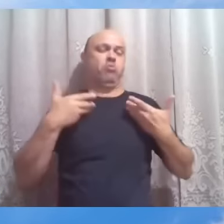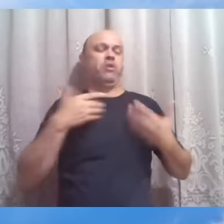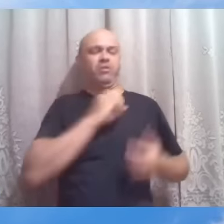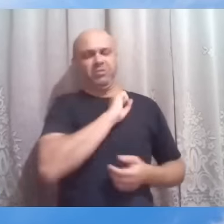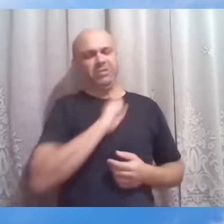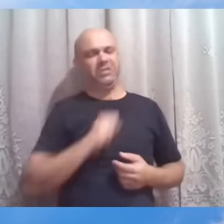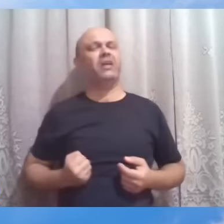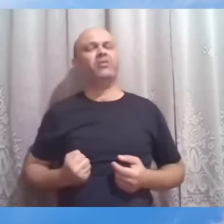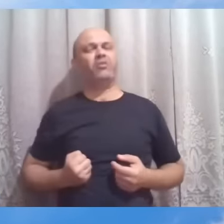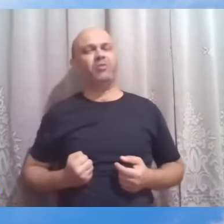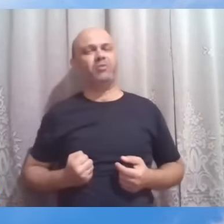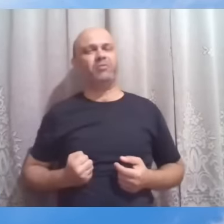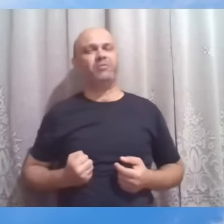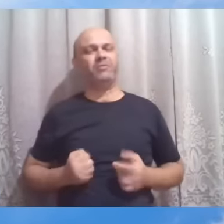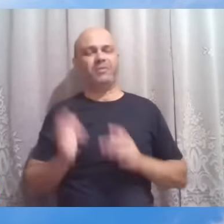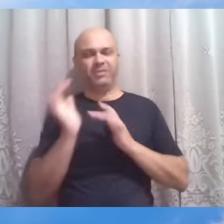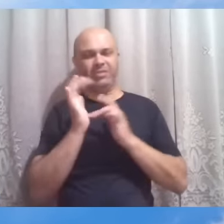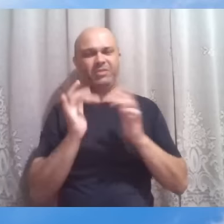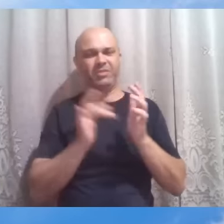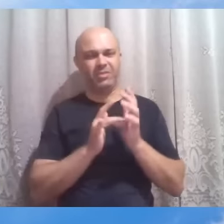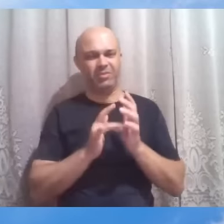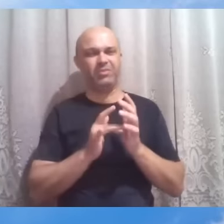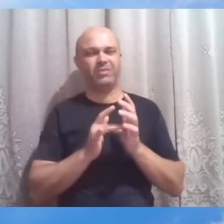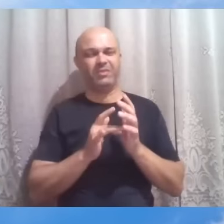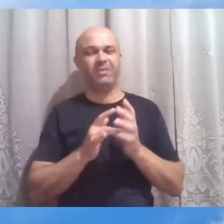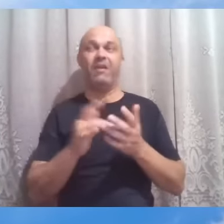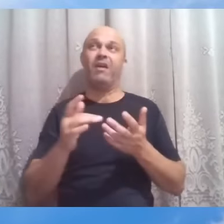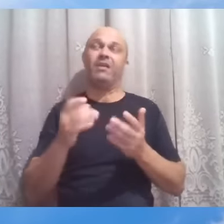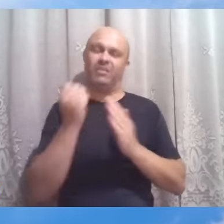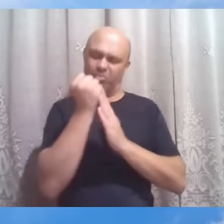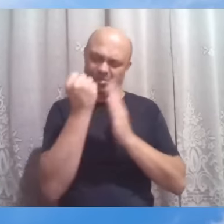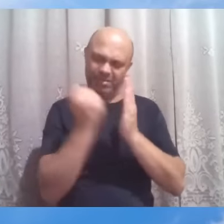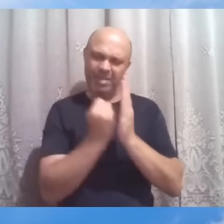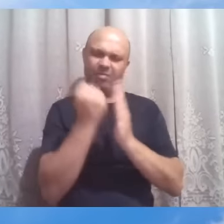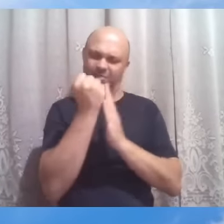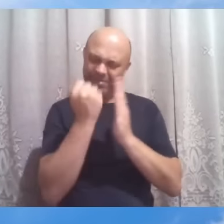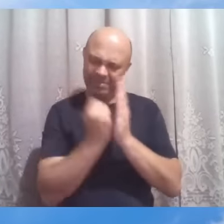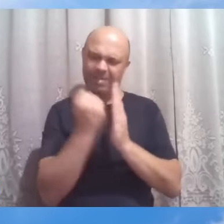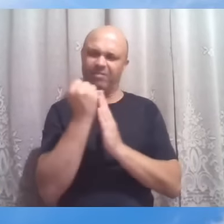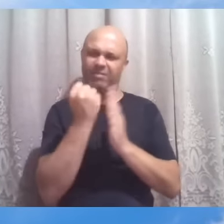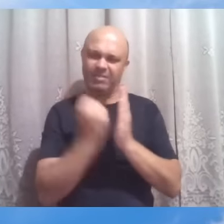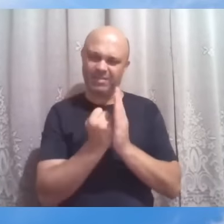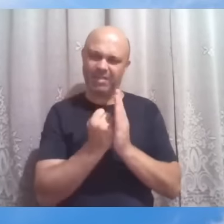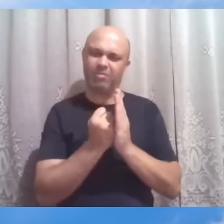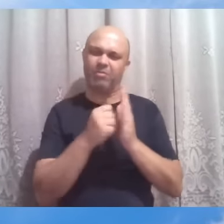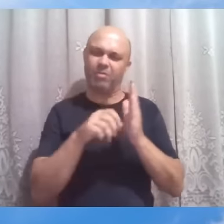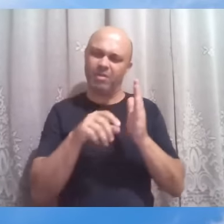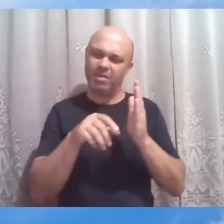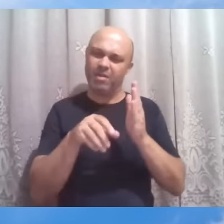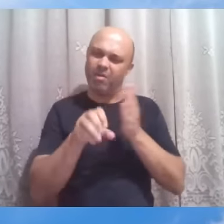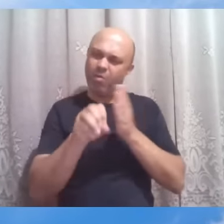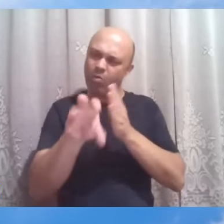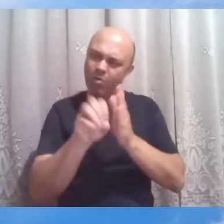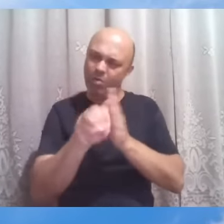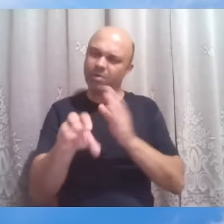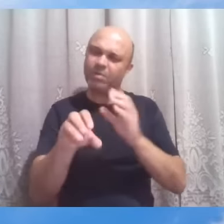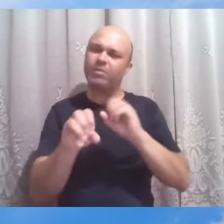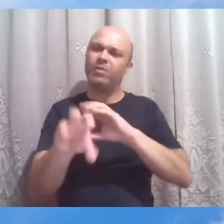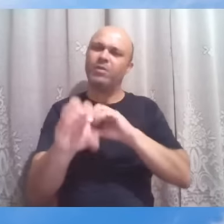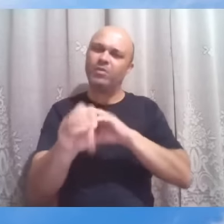que Jesus, ao longo dos séculos, vem convertendo num sublime educador de nossas almas, nosso querido Emmanuel.